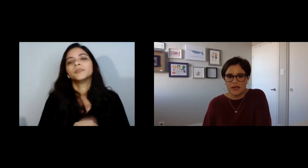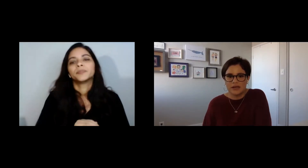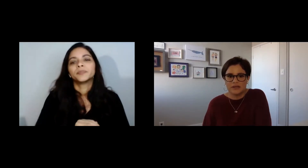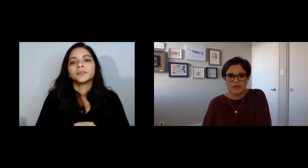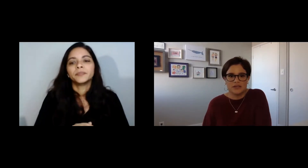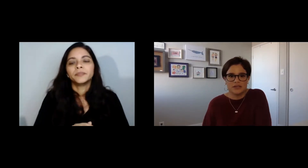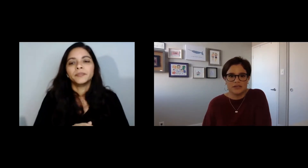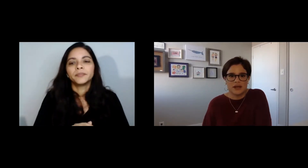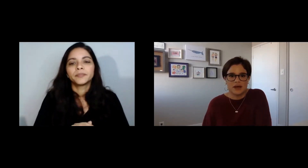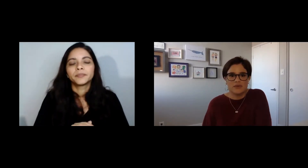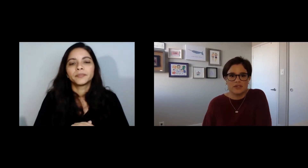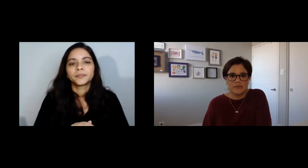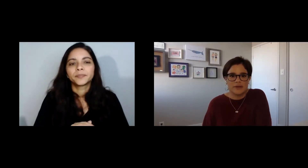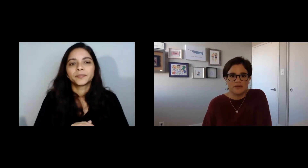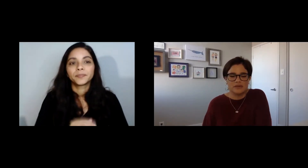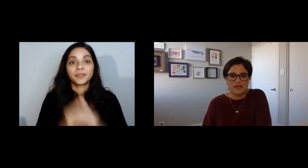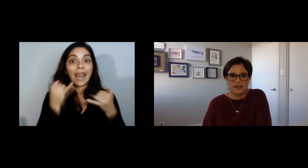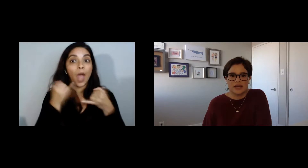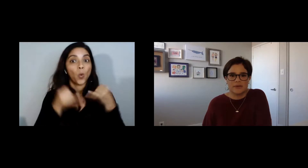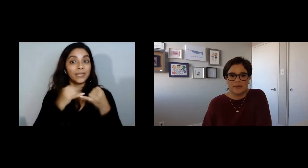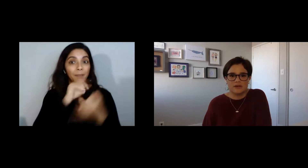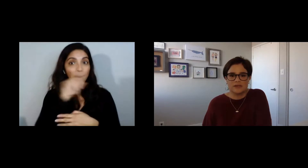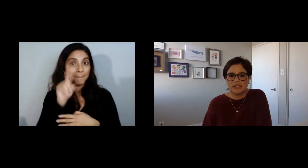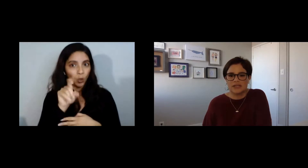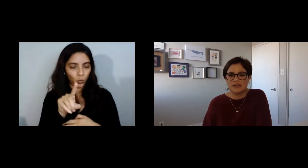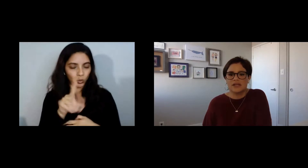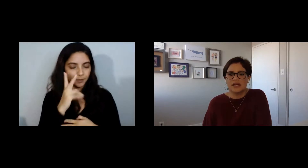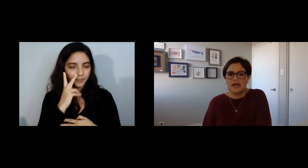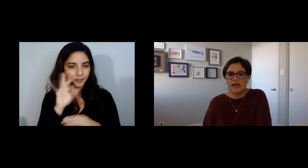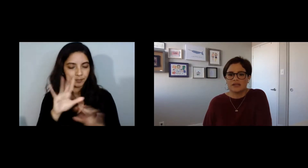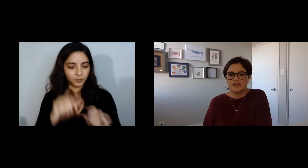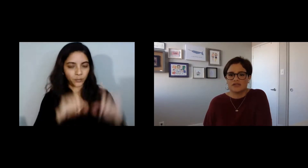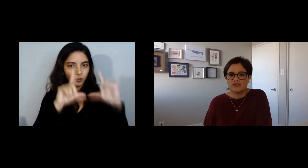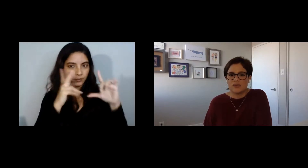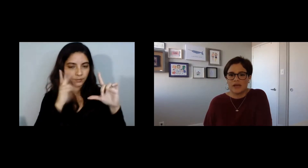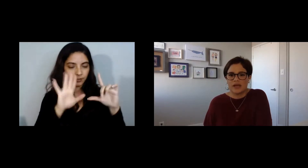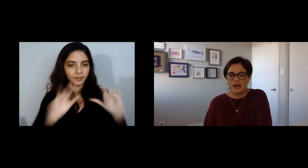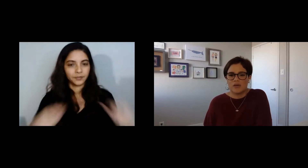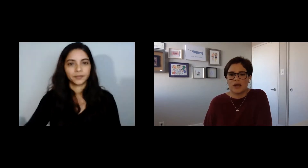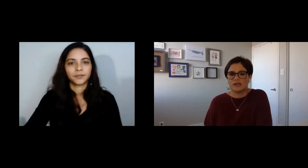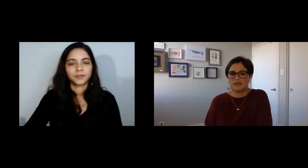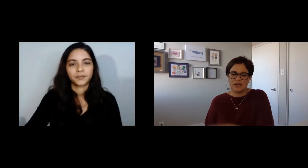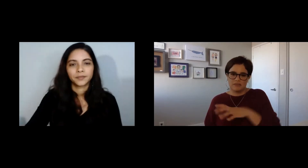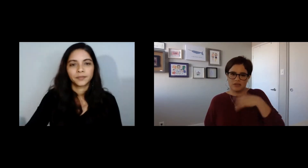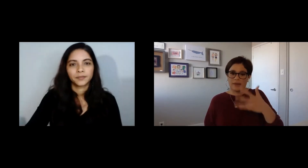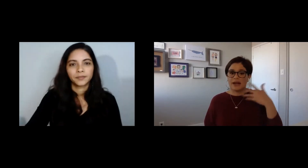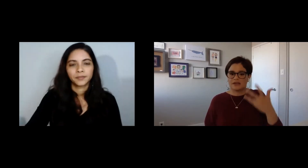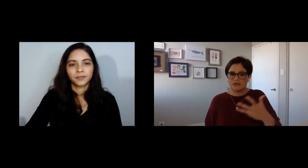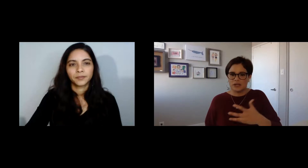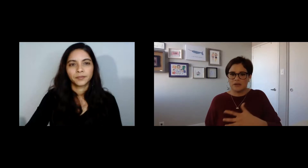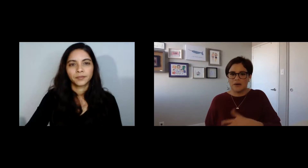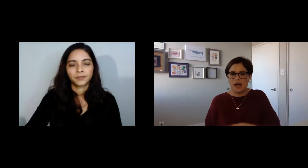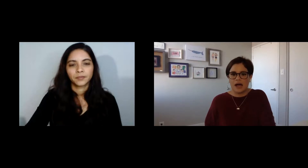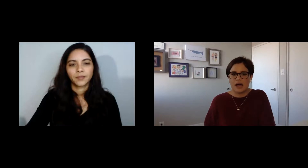y entonces la última pregunta que tenemos para ustedes es sobre cuáles temas